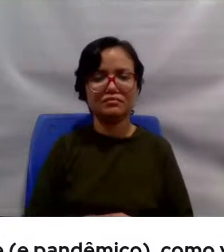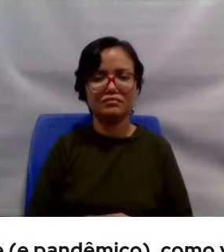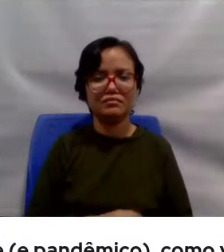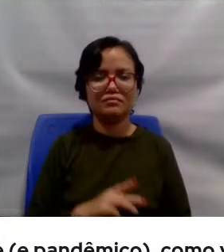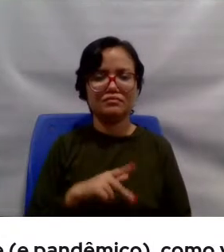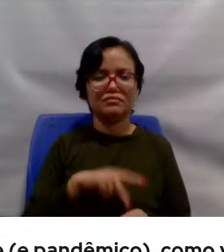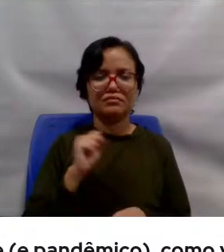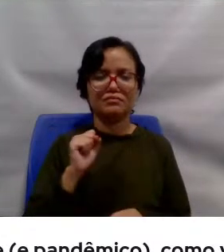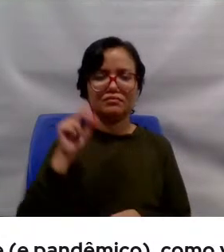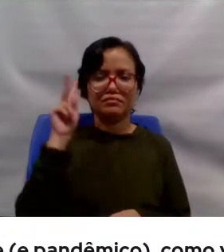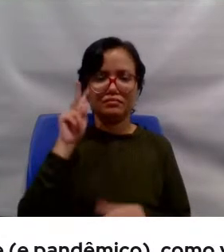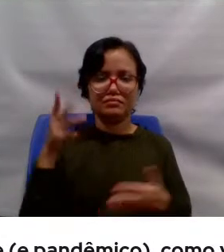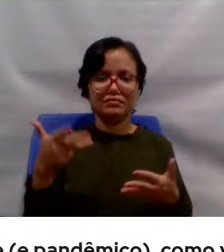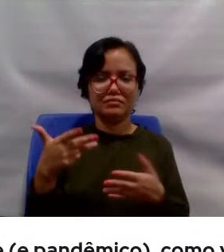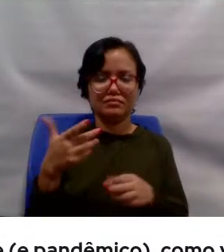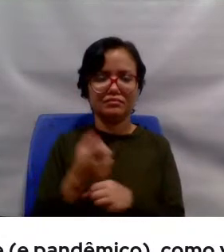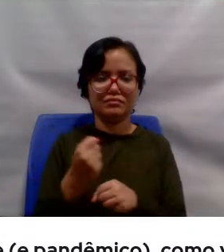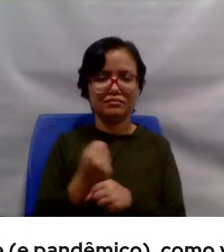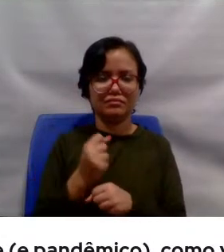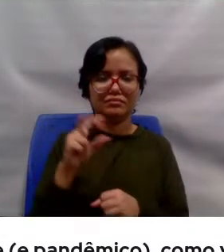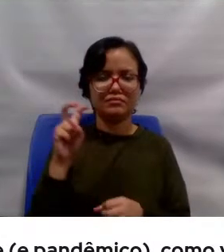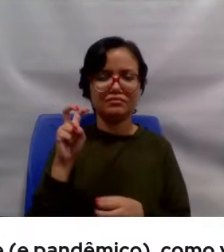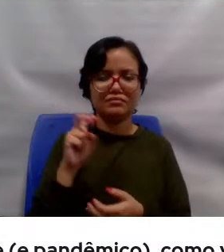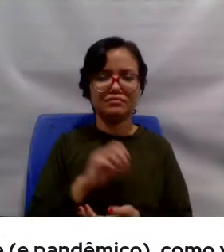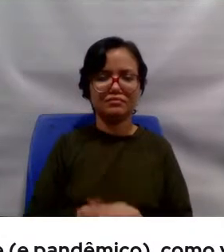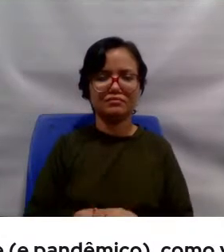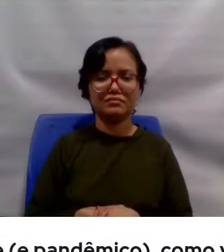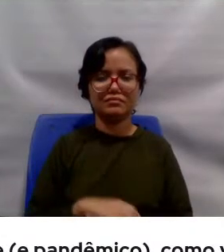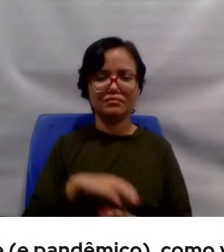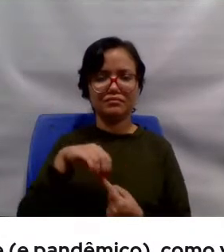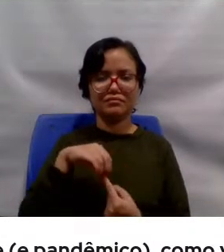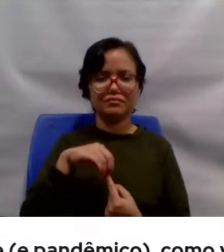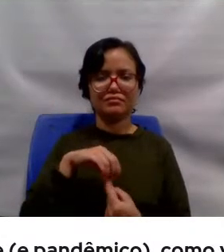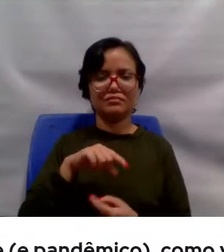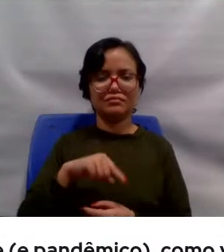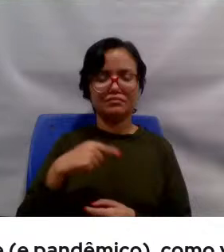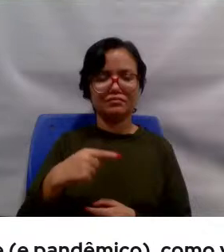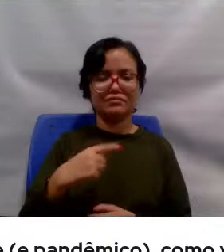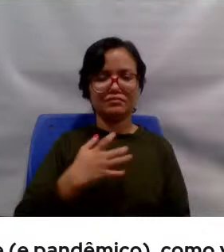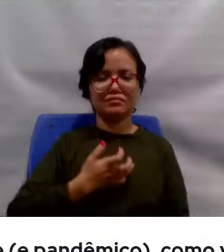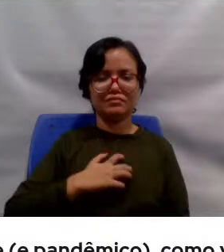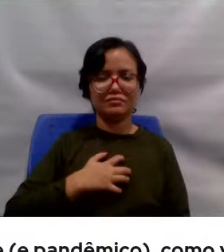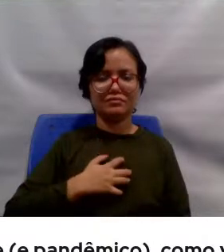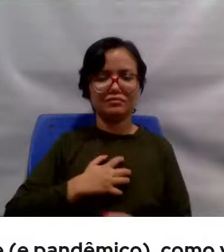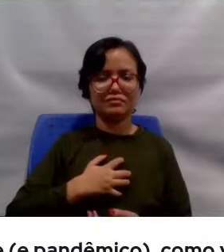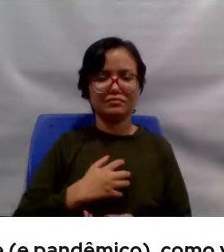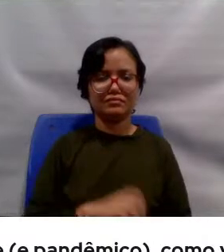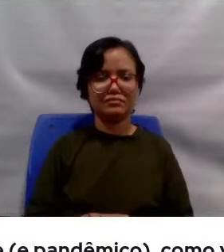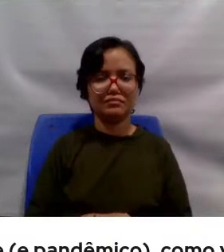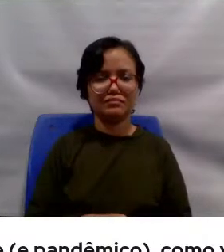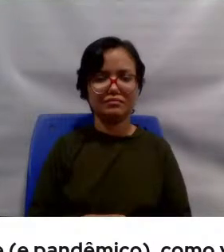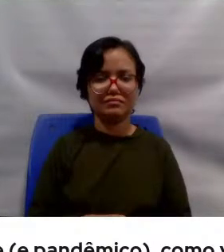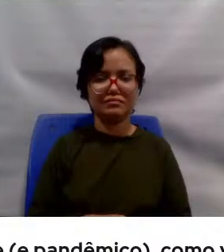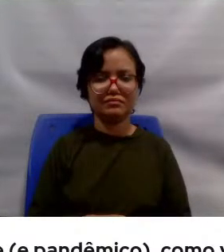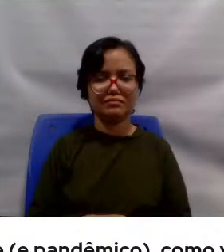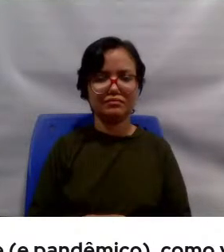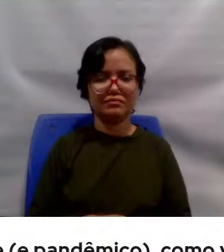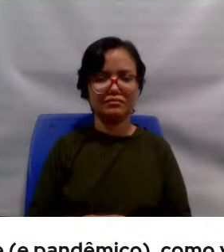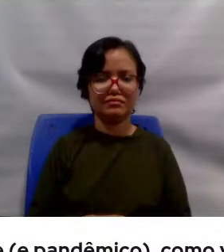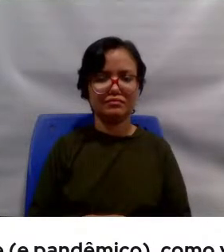5, um único depois da Bahia, com a Bahia dentro,